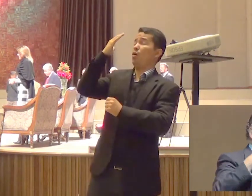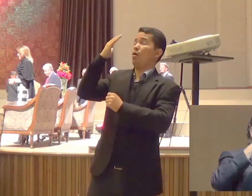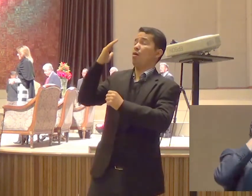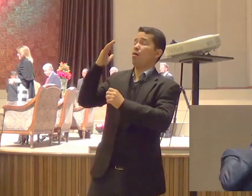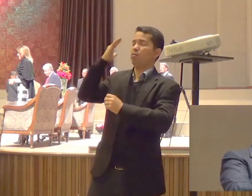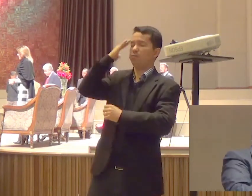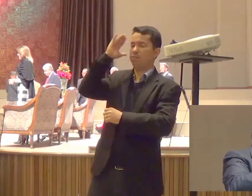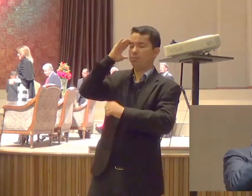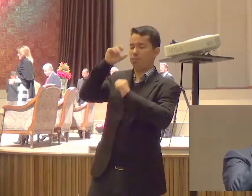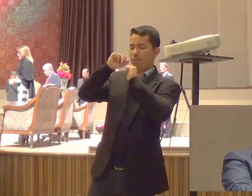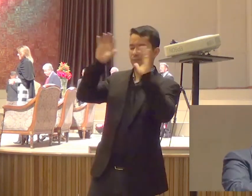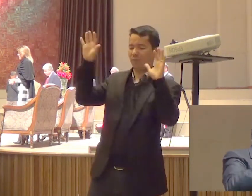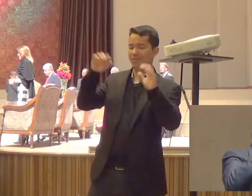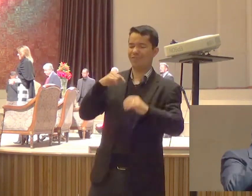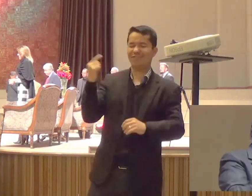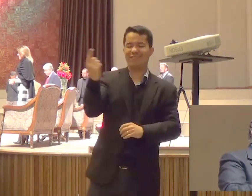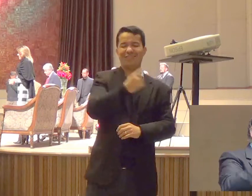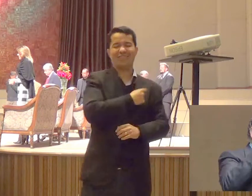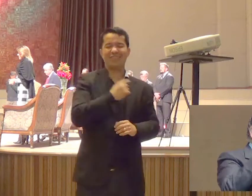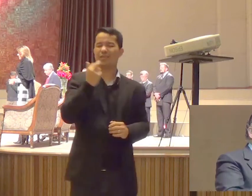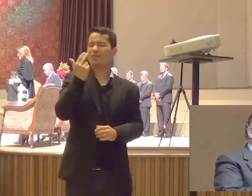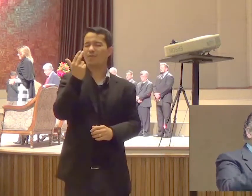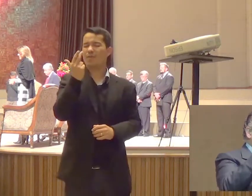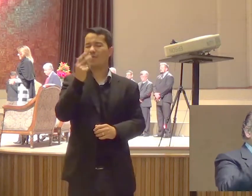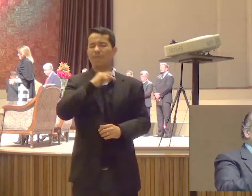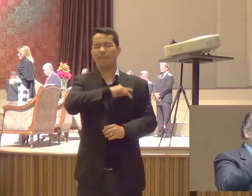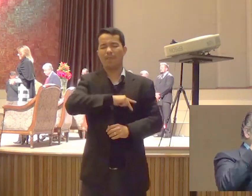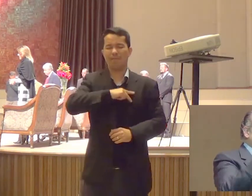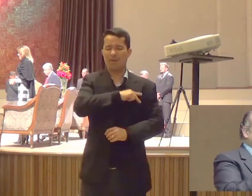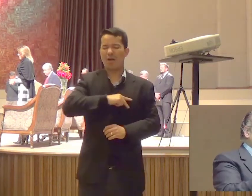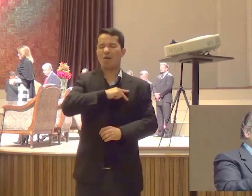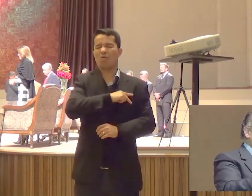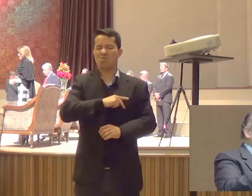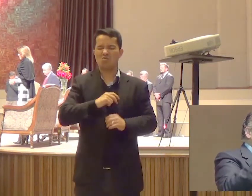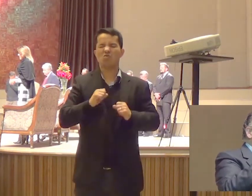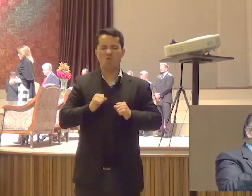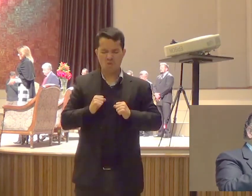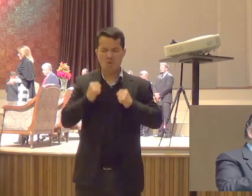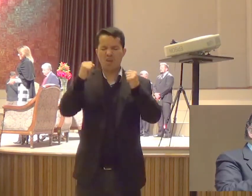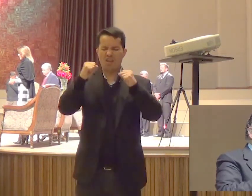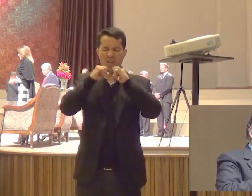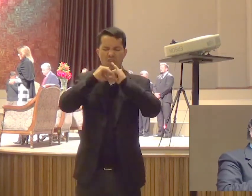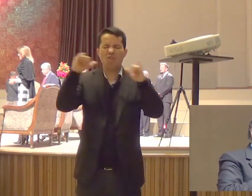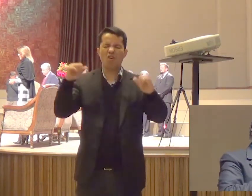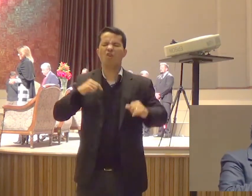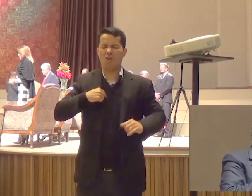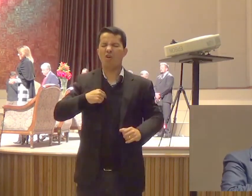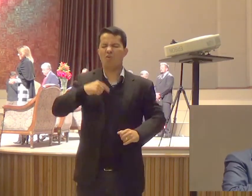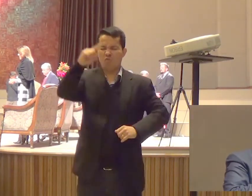Eu vou Percorrer Esta carreira E terminar Esta carreira Guardando A minha fé